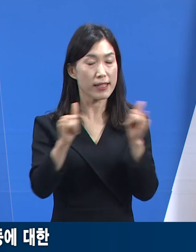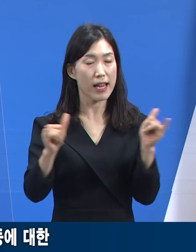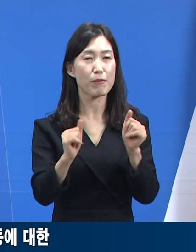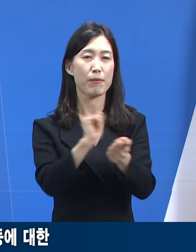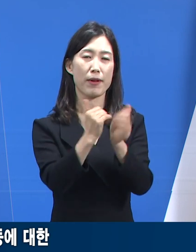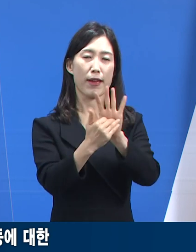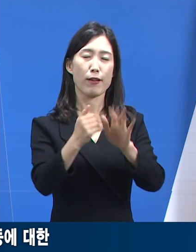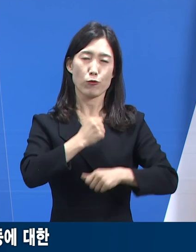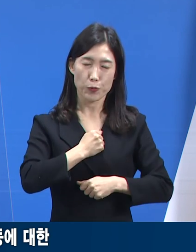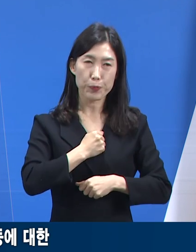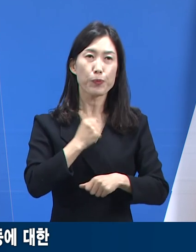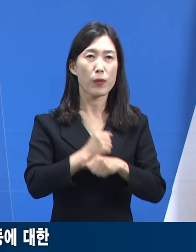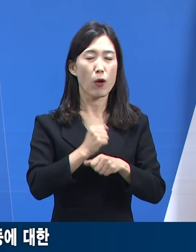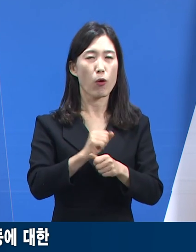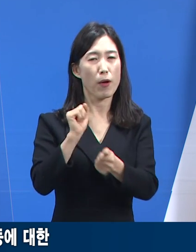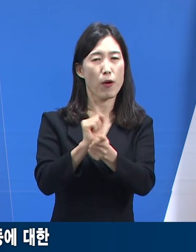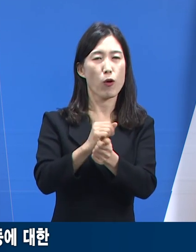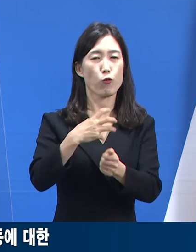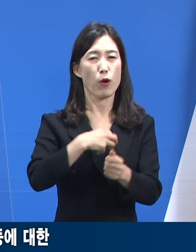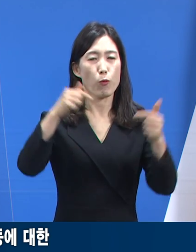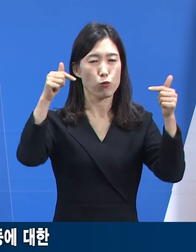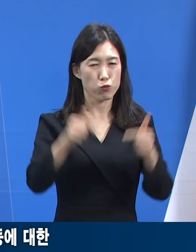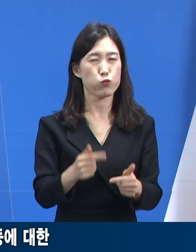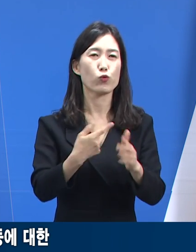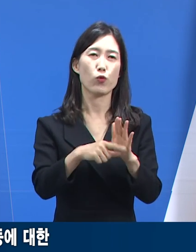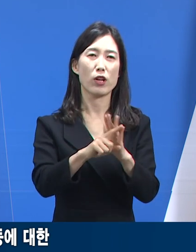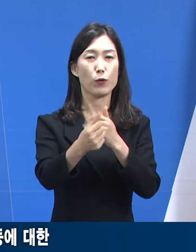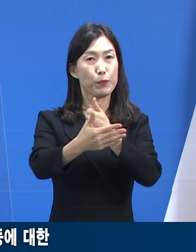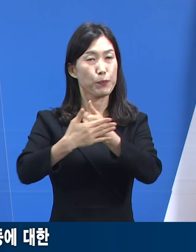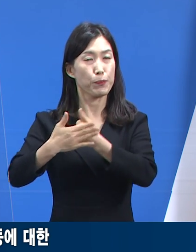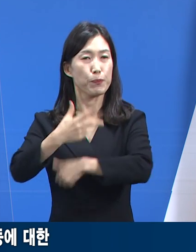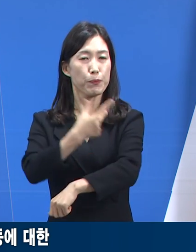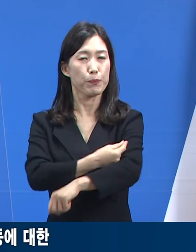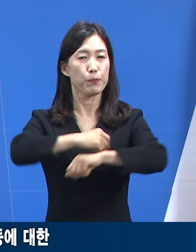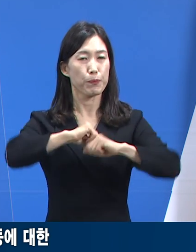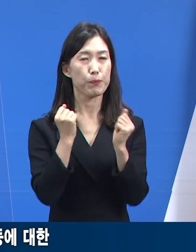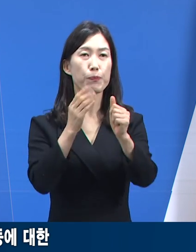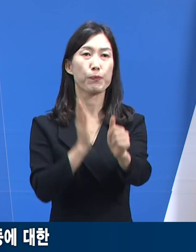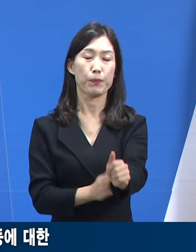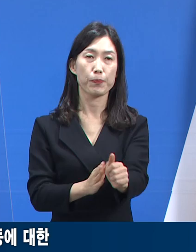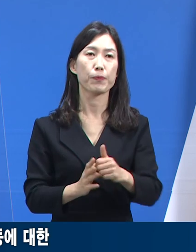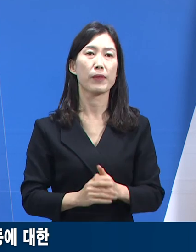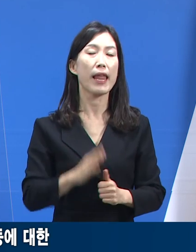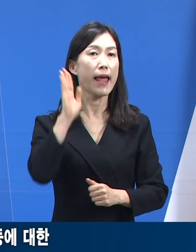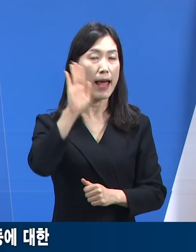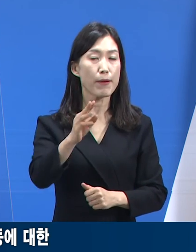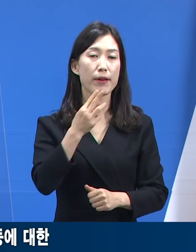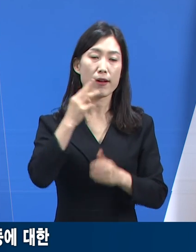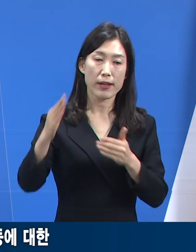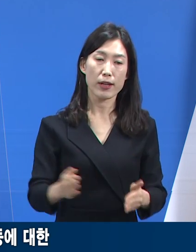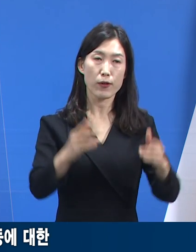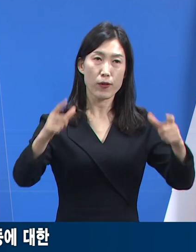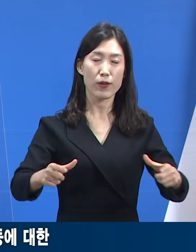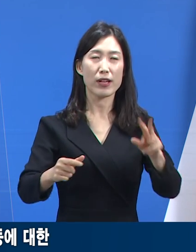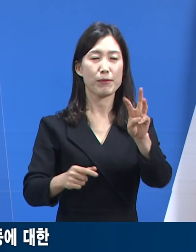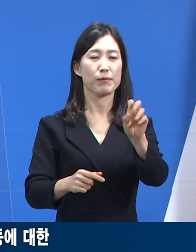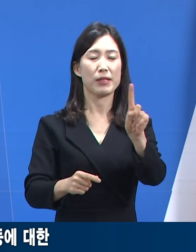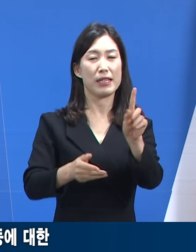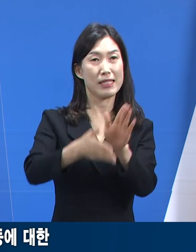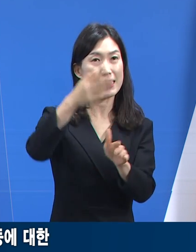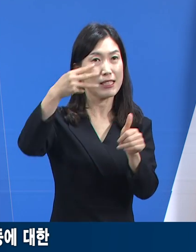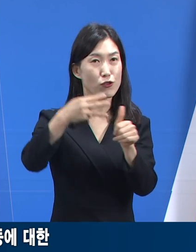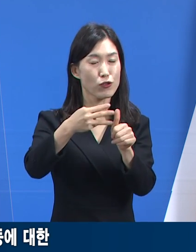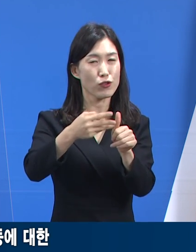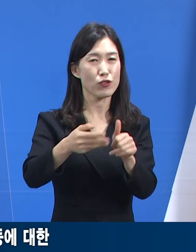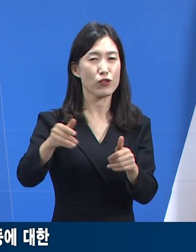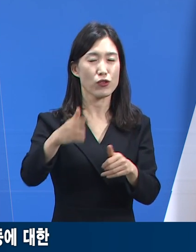준수를 통해 감염 위험도를 낮추는 데 노력해 주시기 바랍니다. 앞으로도 경기도는 31개시군과 함께 코로나19